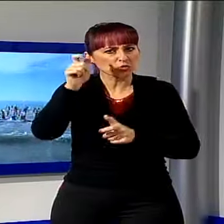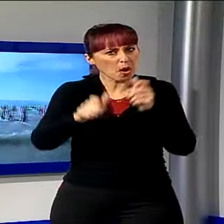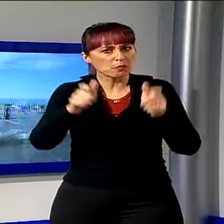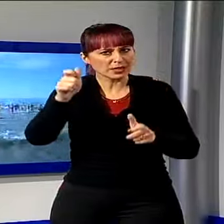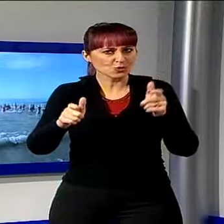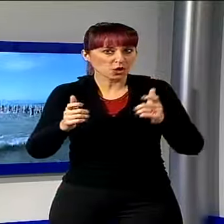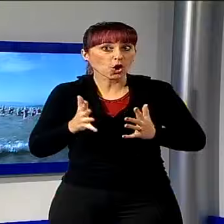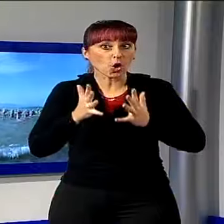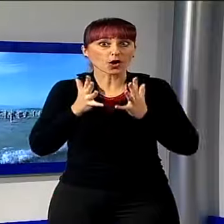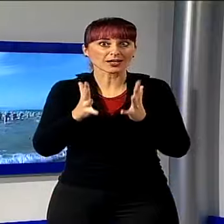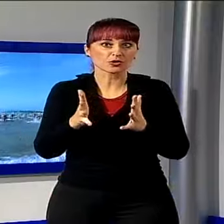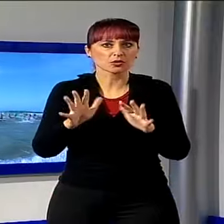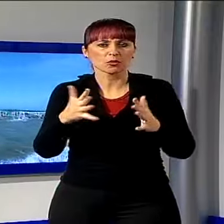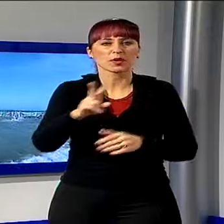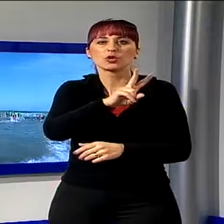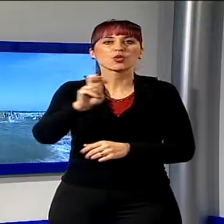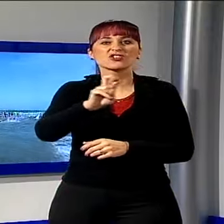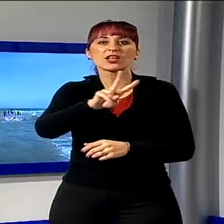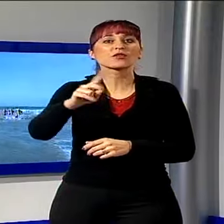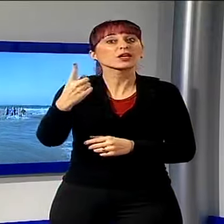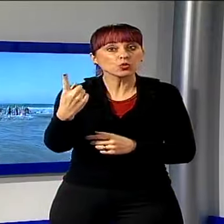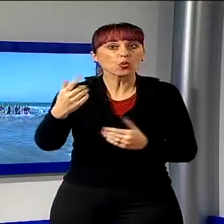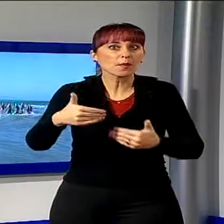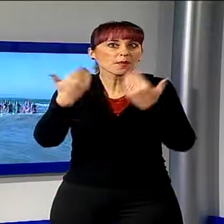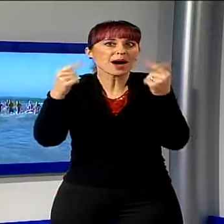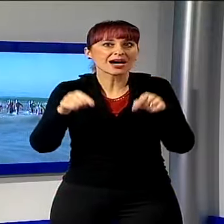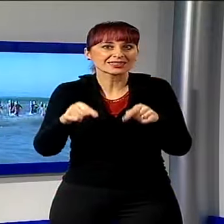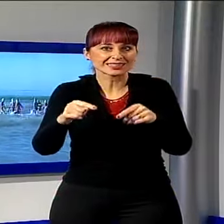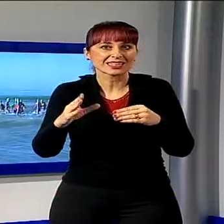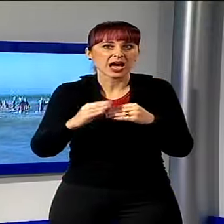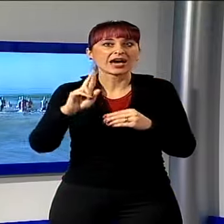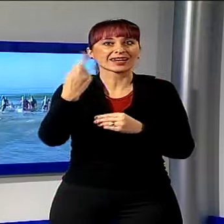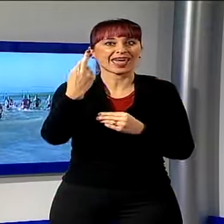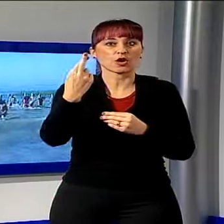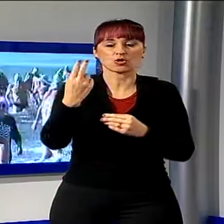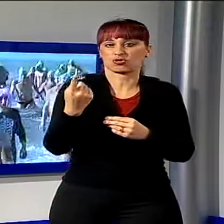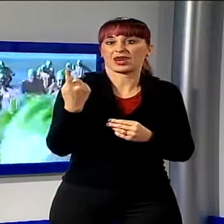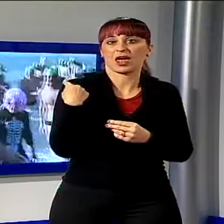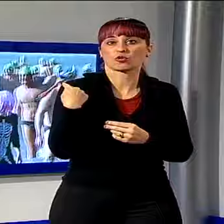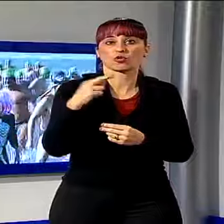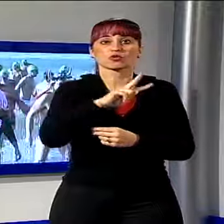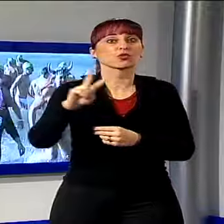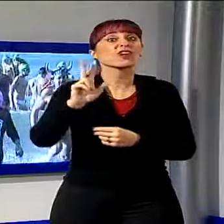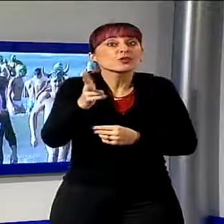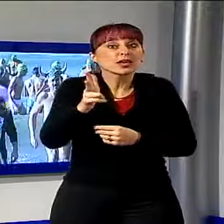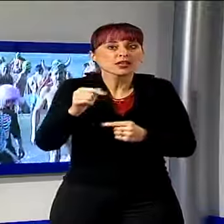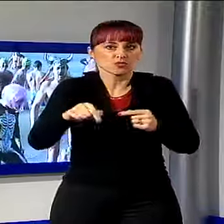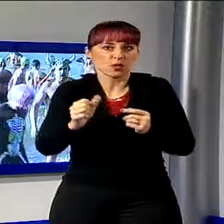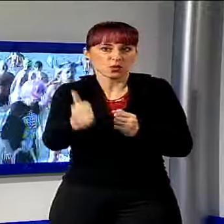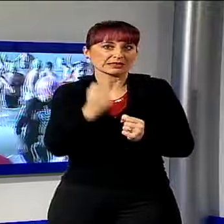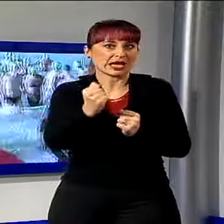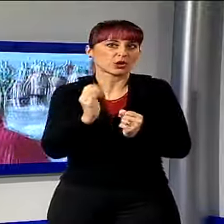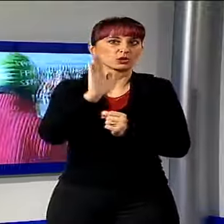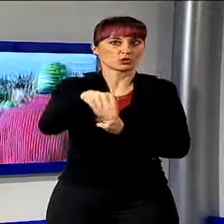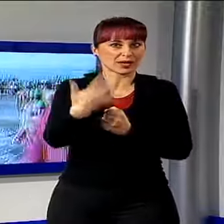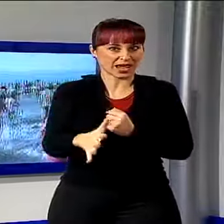di temerari, 221 quelli di quest'anno che hanno superato il record di 213 dell'anno scorso, che sfidando le